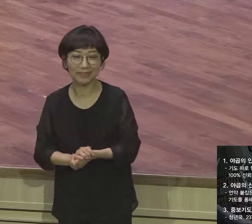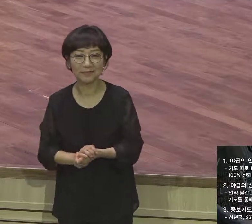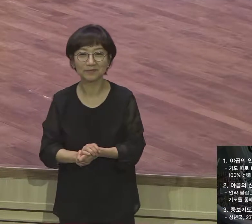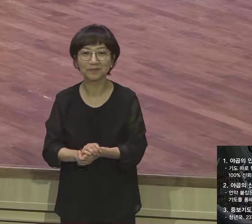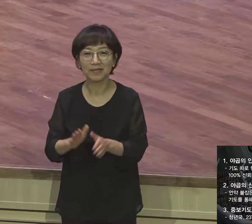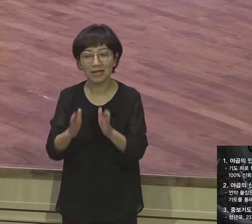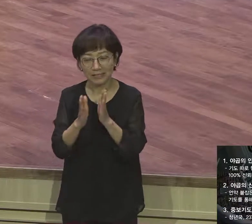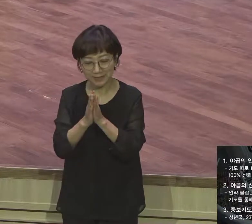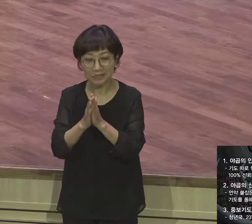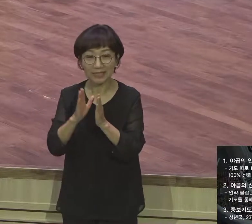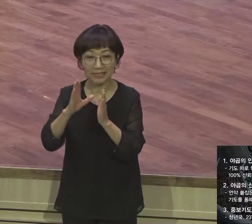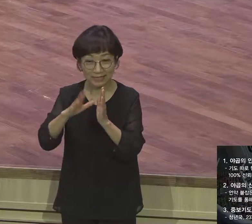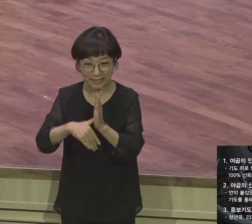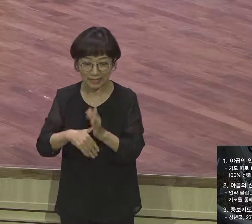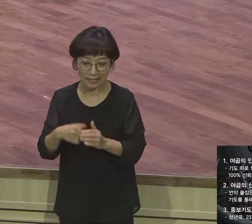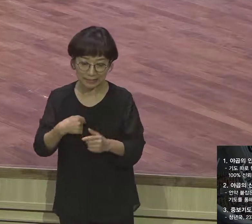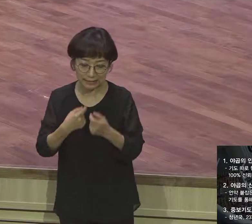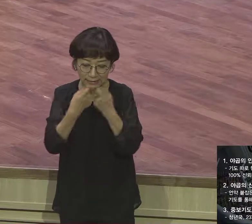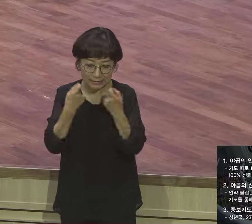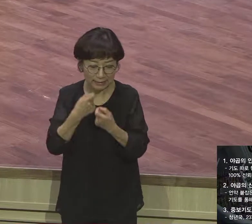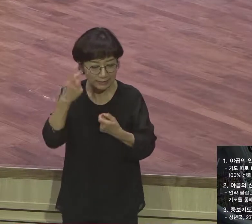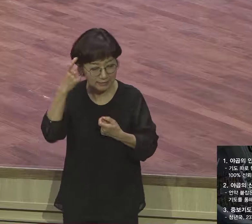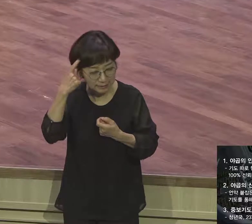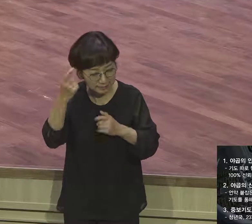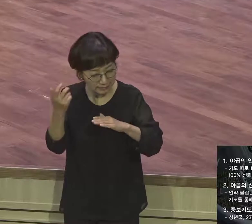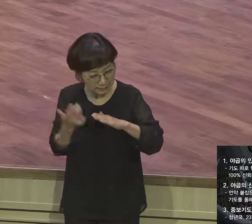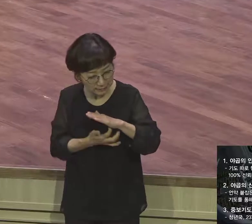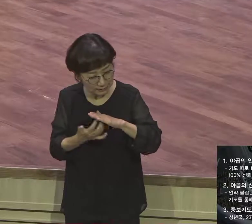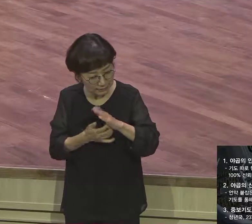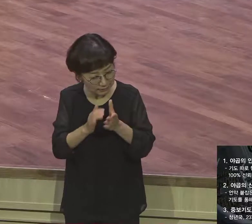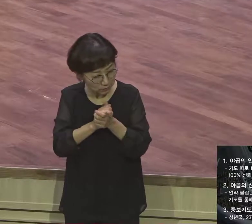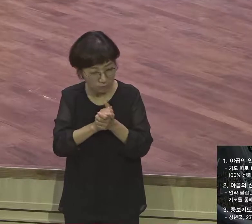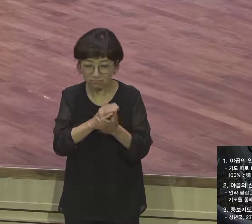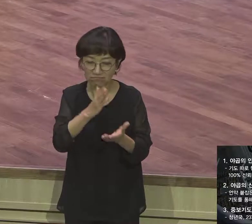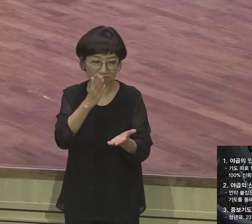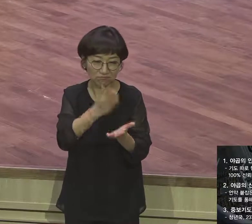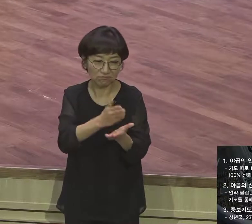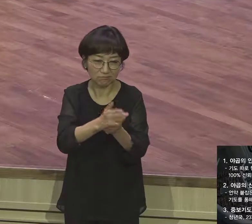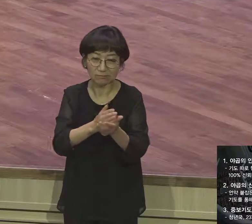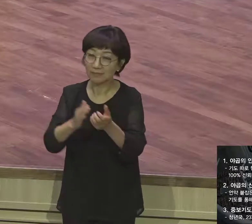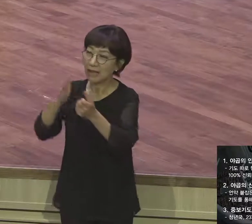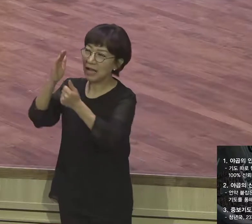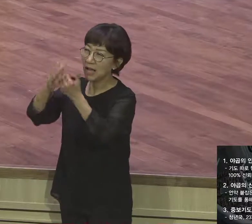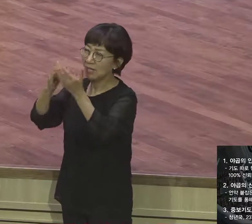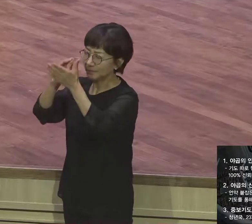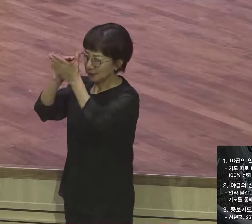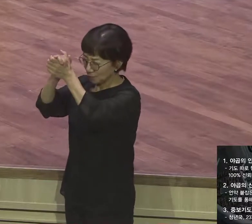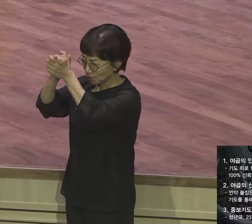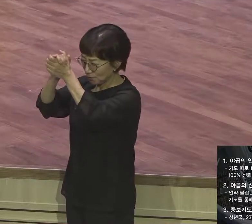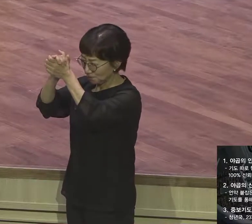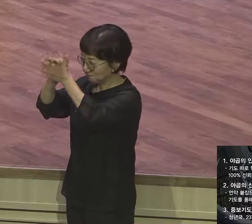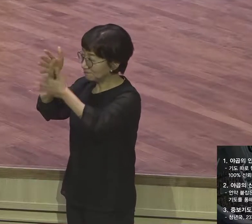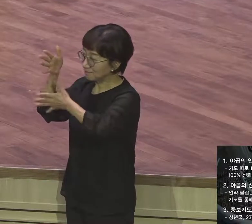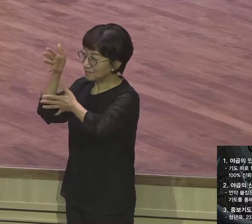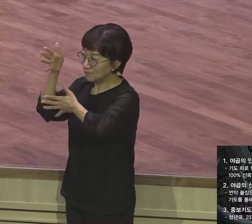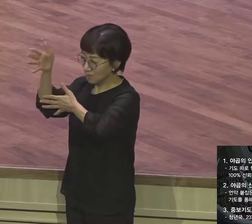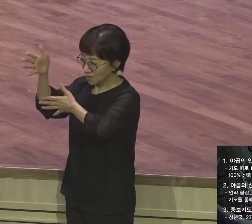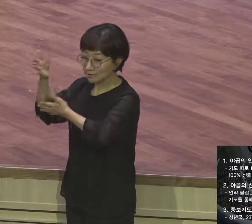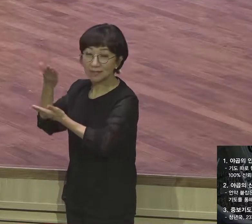정말로 하나는 신본주의적 기도하게 하여 주시합시다 기도의 성부사가 되기하여 주옵소서 기도 속에 모든